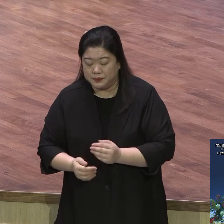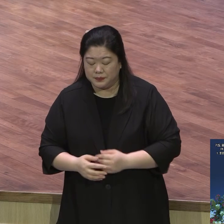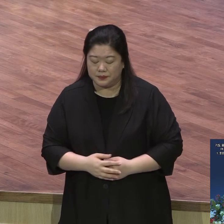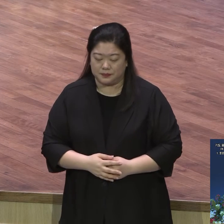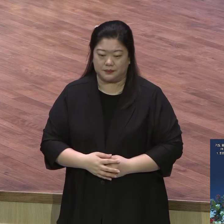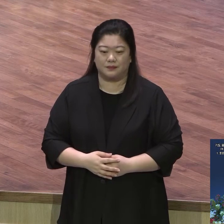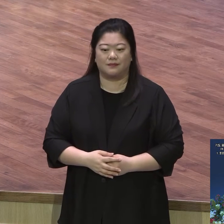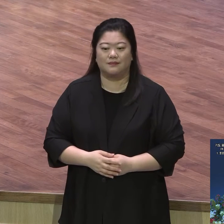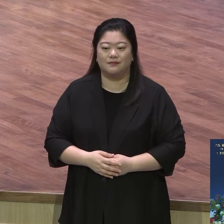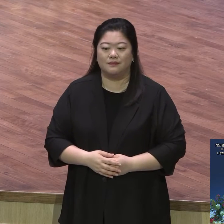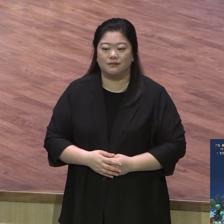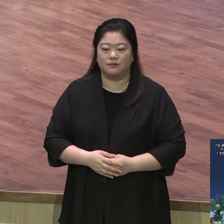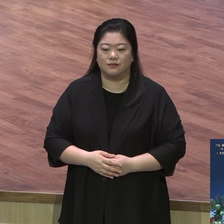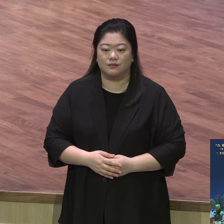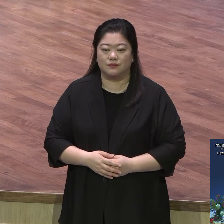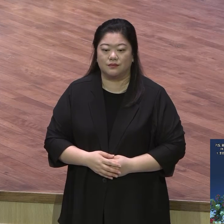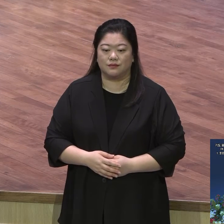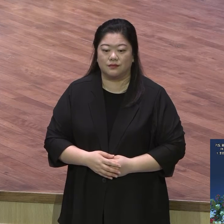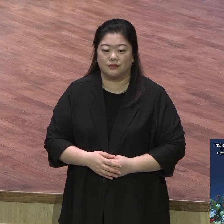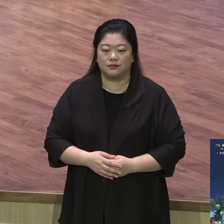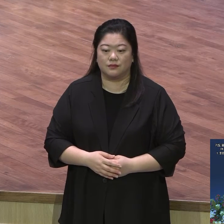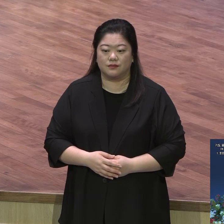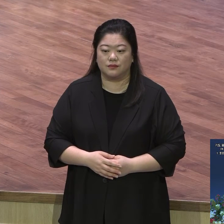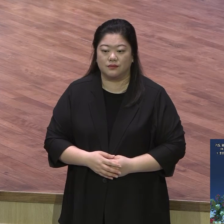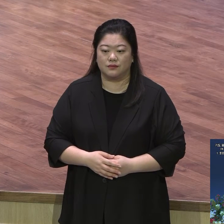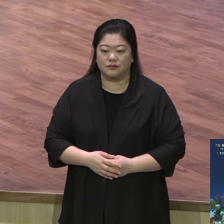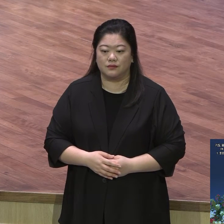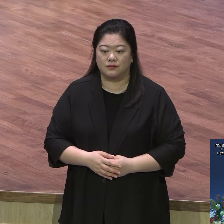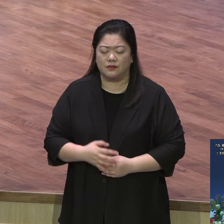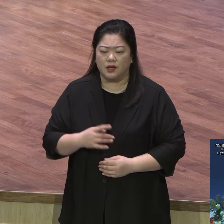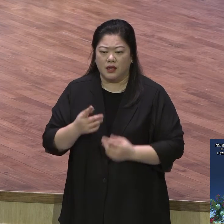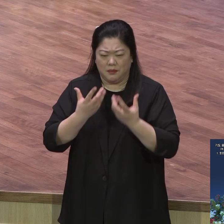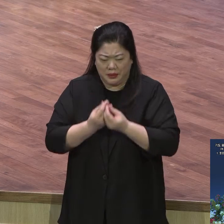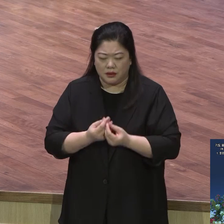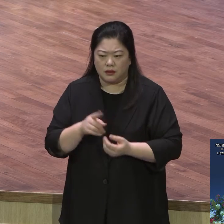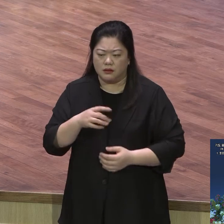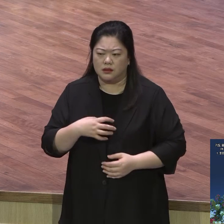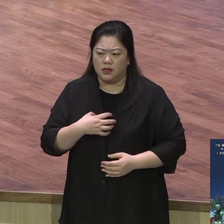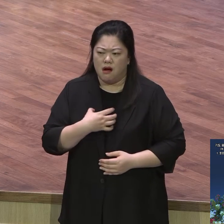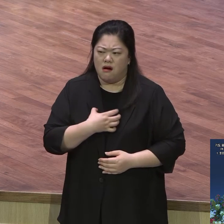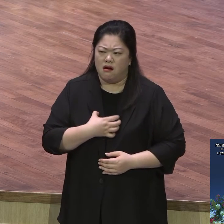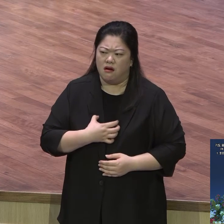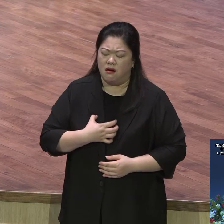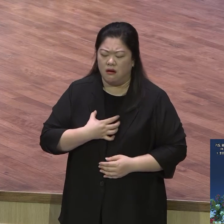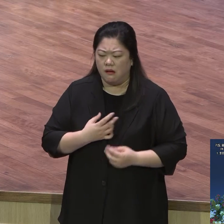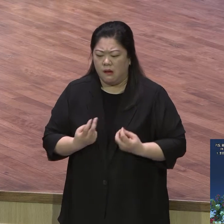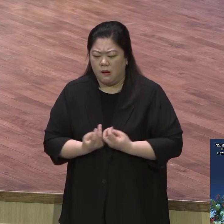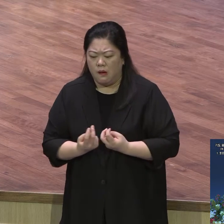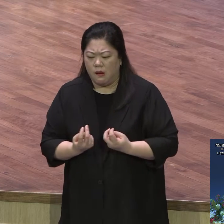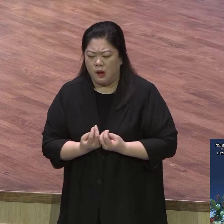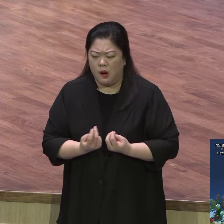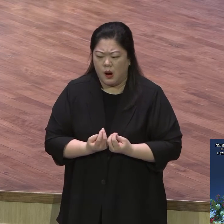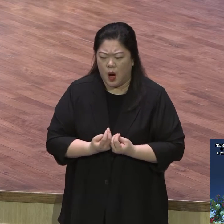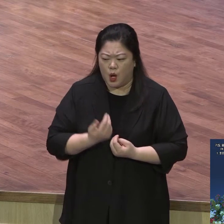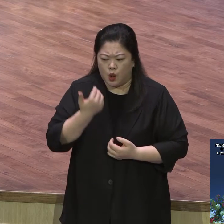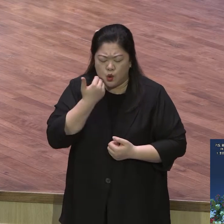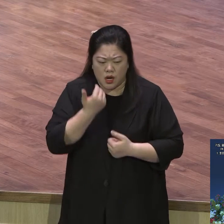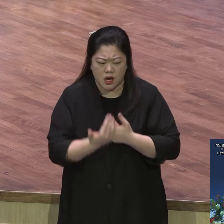염려하고 불안하고 이 사람 주 사람 의지하려고 차당하기 전에 하나님께 무릎부터